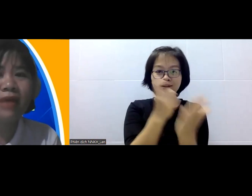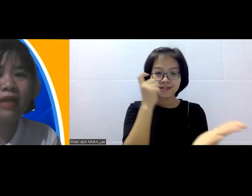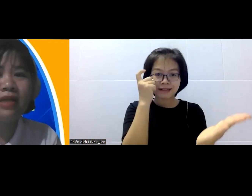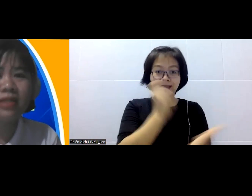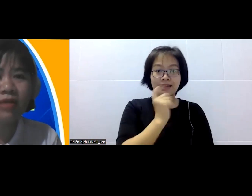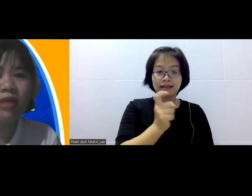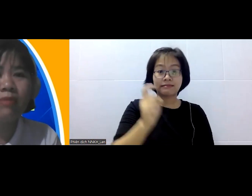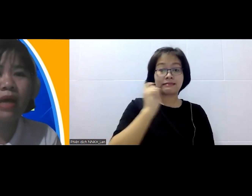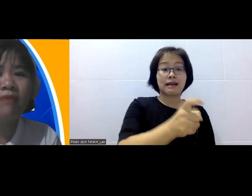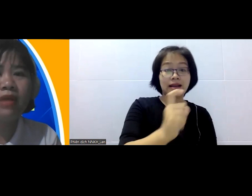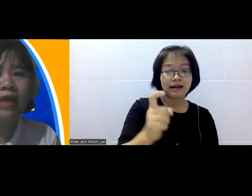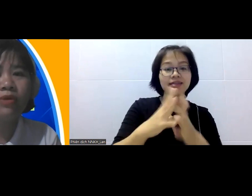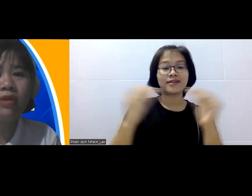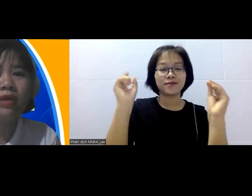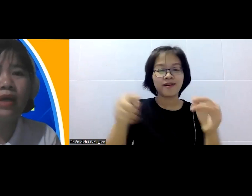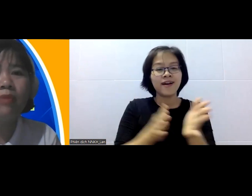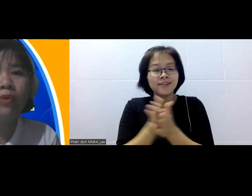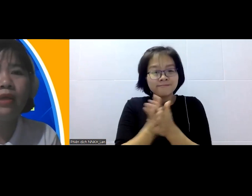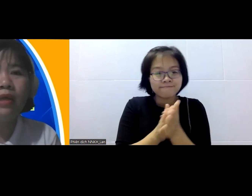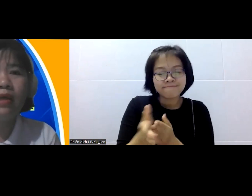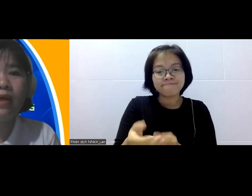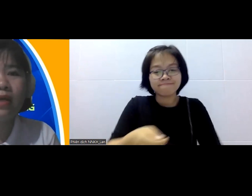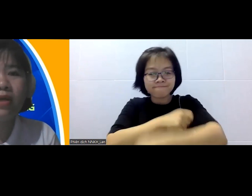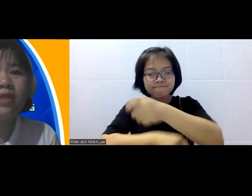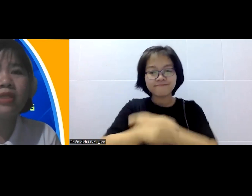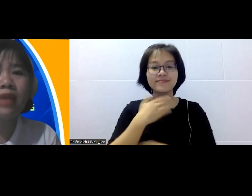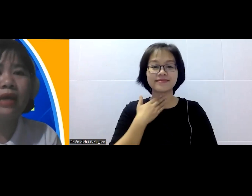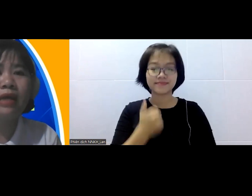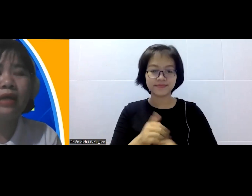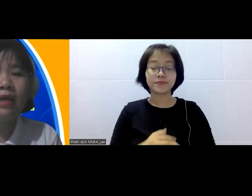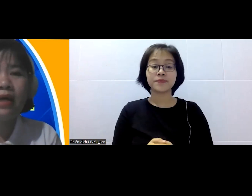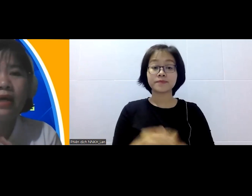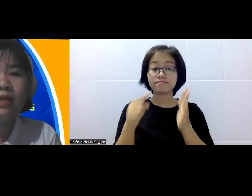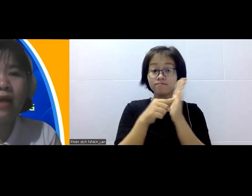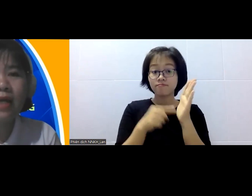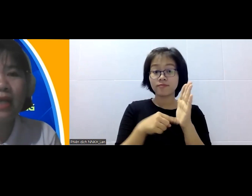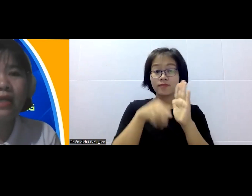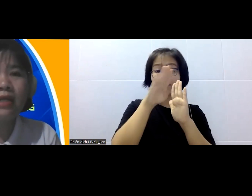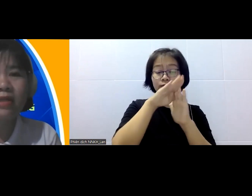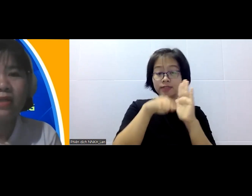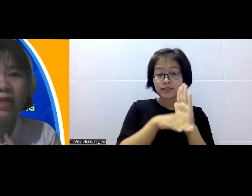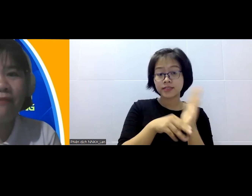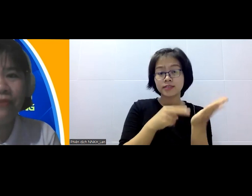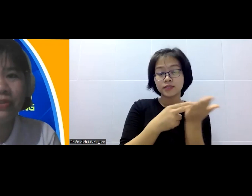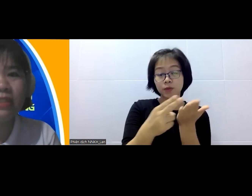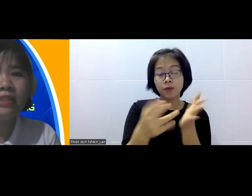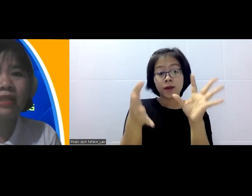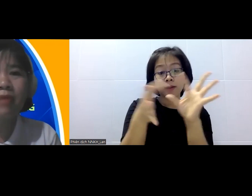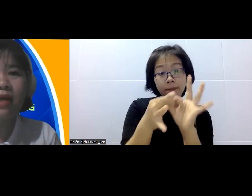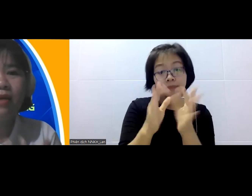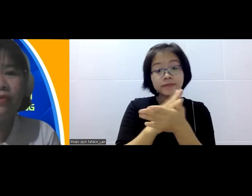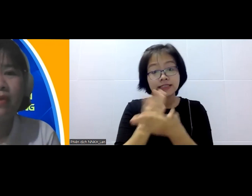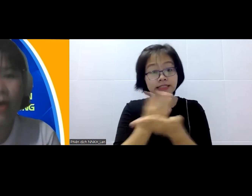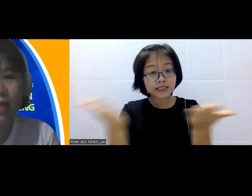là sợ với khách sau khi mà Apatina tổ chức các cái buổi kết nối chia sẻ này dẫn khách đi thăm vườn